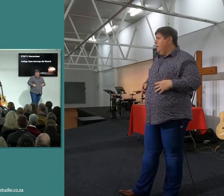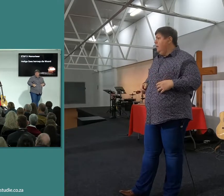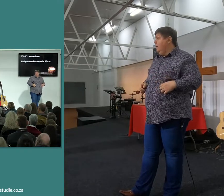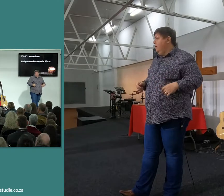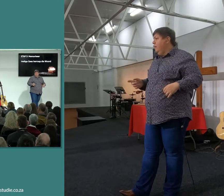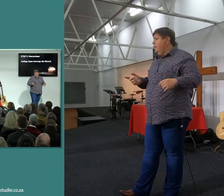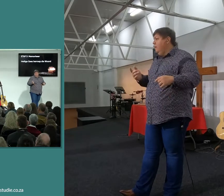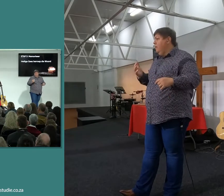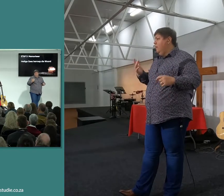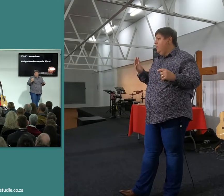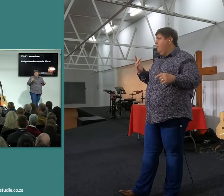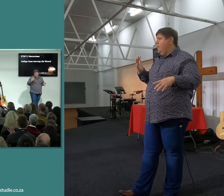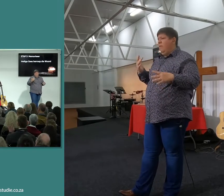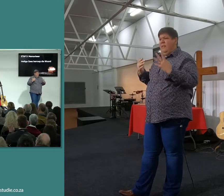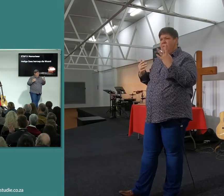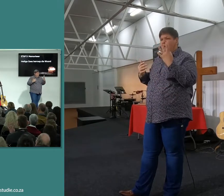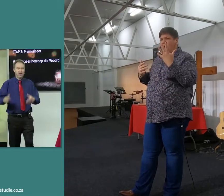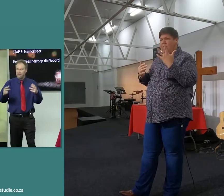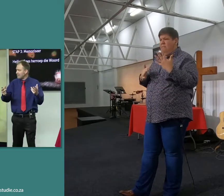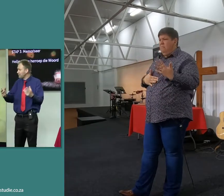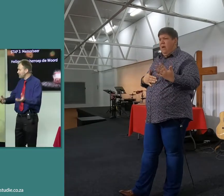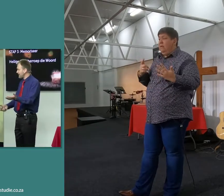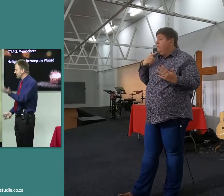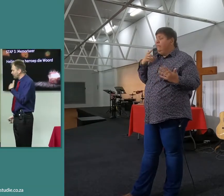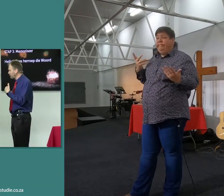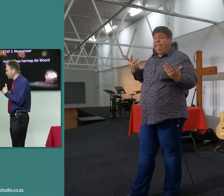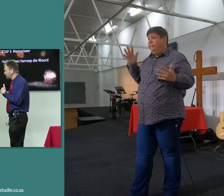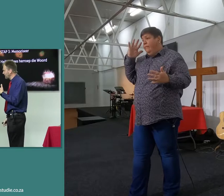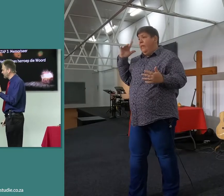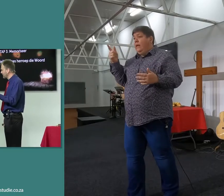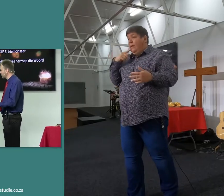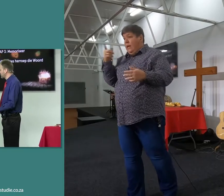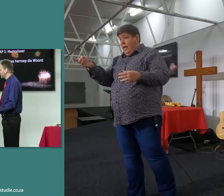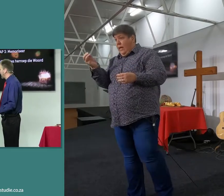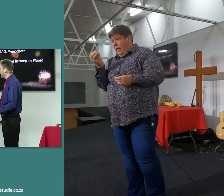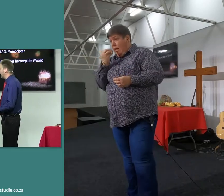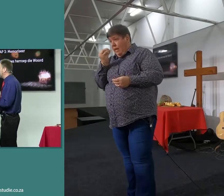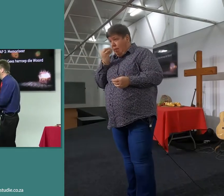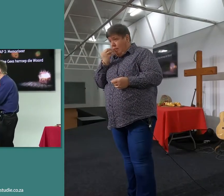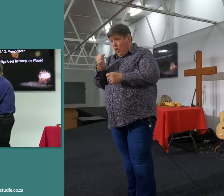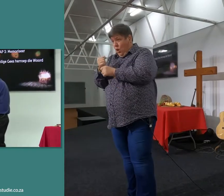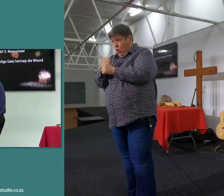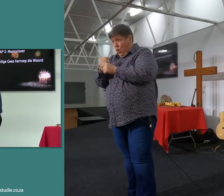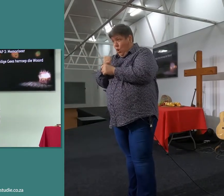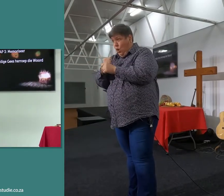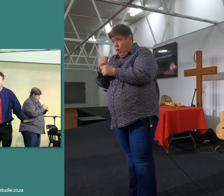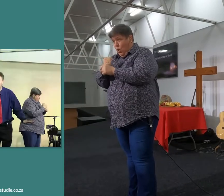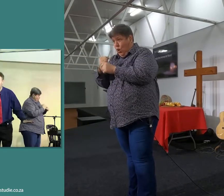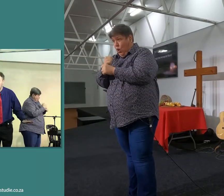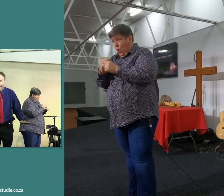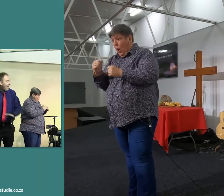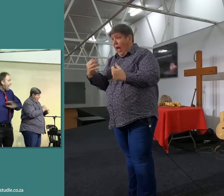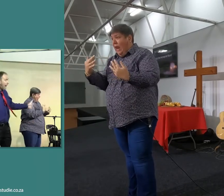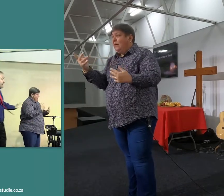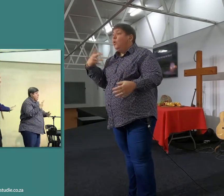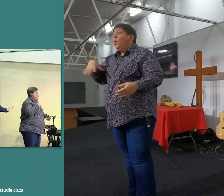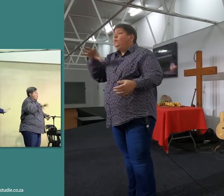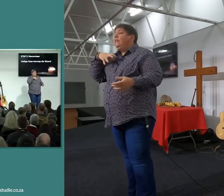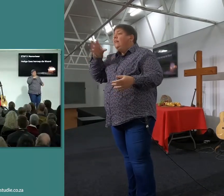nie, en dan op een stadium, so wat hy doen is, hy eet groen goed, en dan drink ons wit melk, dit is verstommen, ek kan nie eens indink, hoe